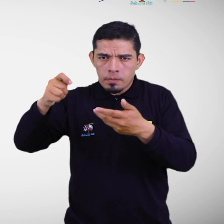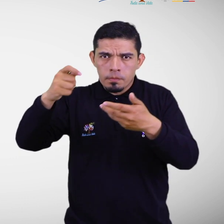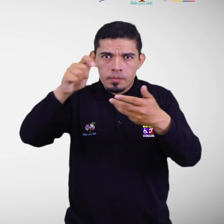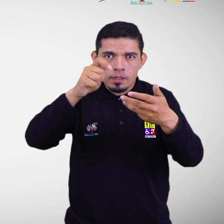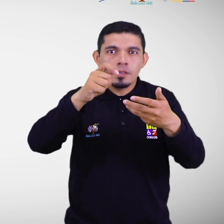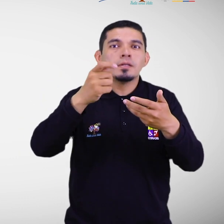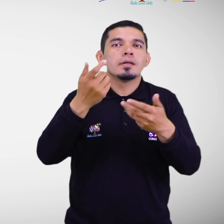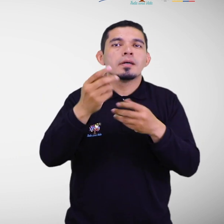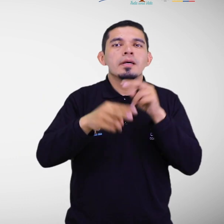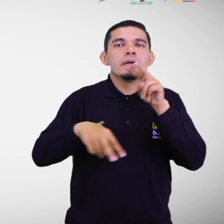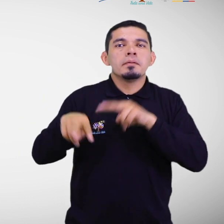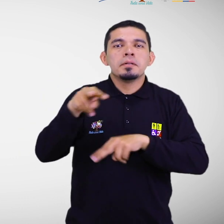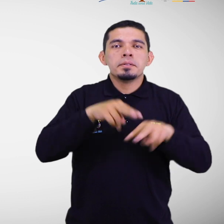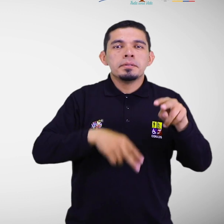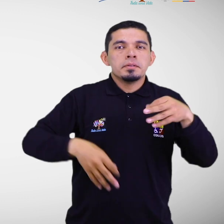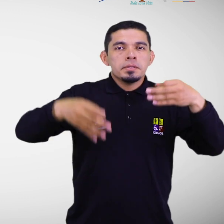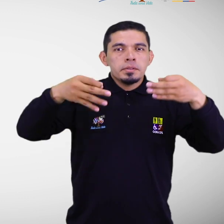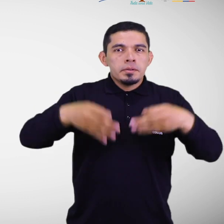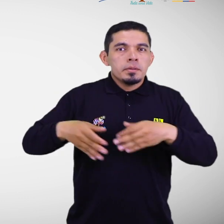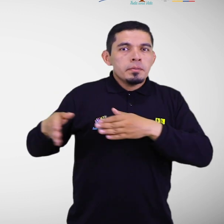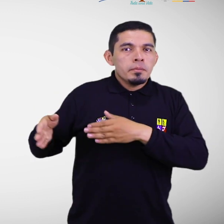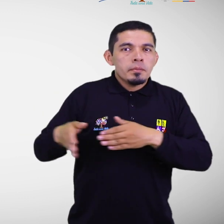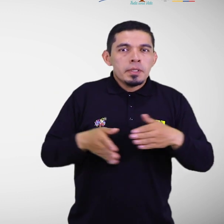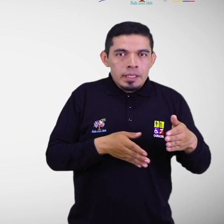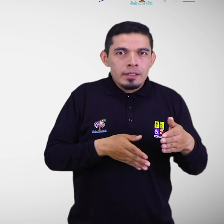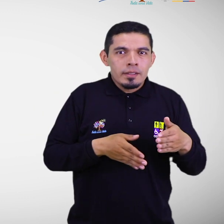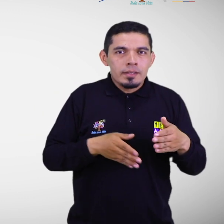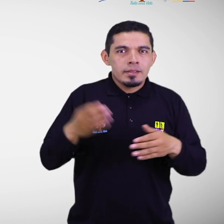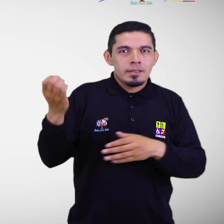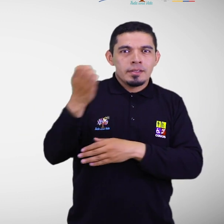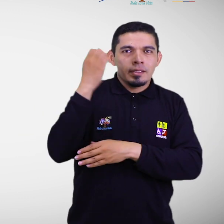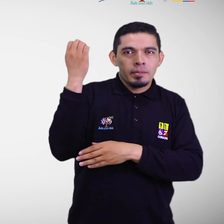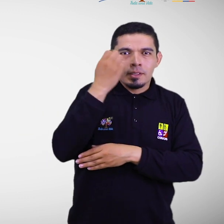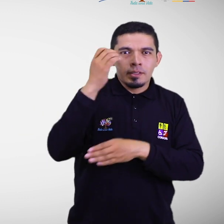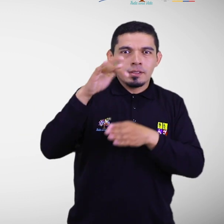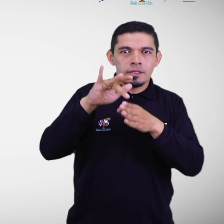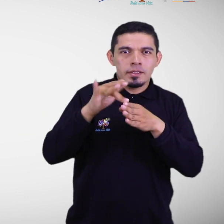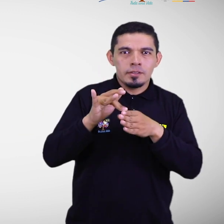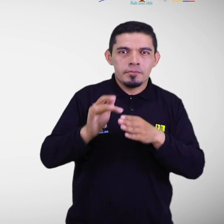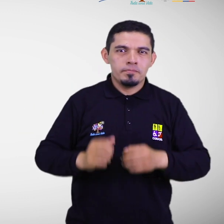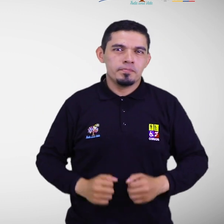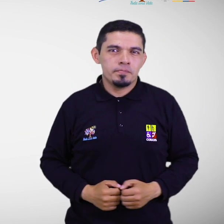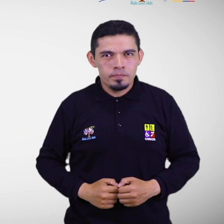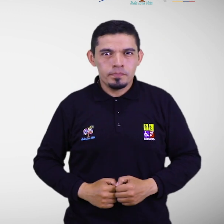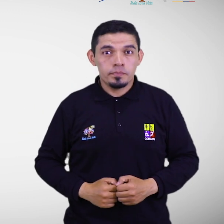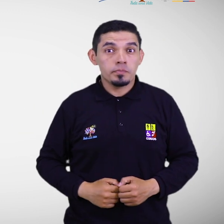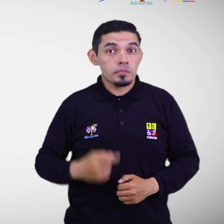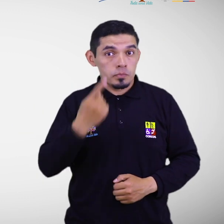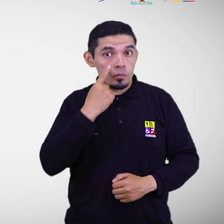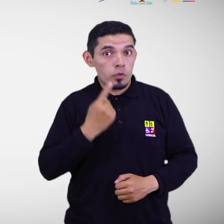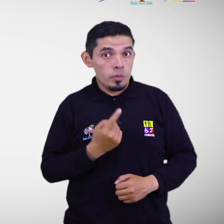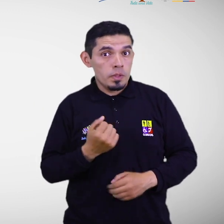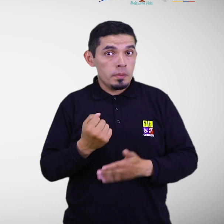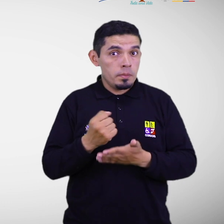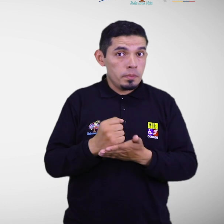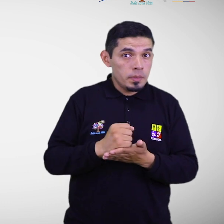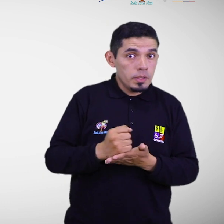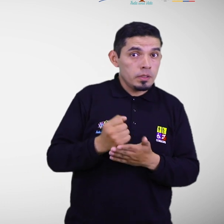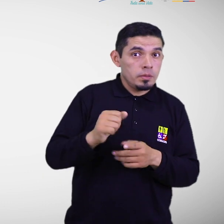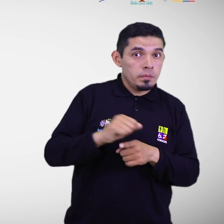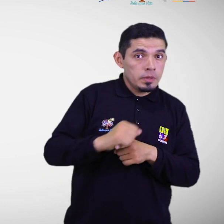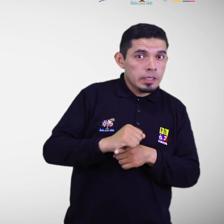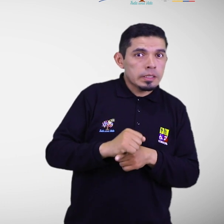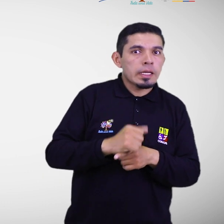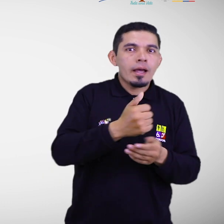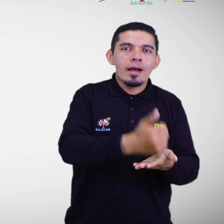ejecución de los planes de gestión del riesgo. La ejecución de las simulaciones y simulacros es tomada como herramienta para